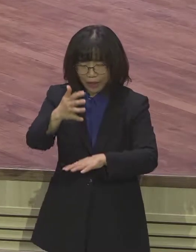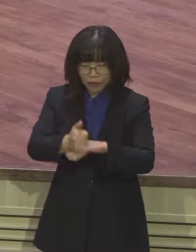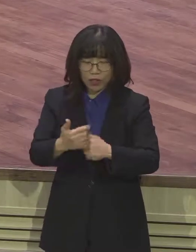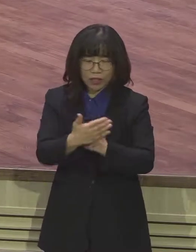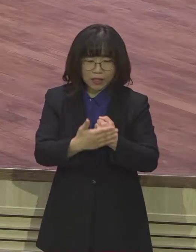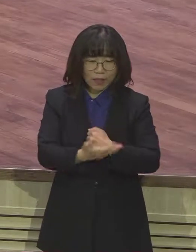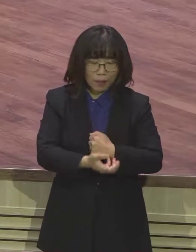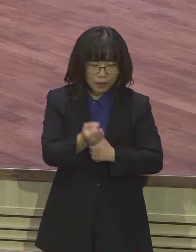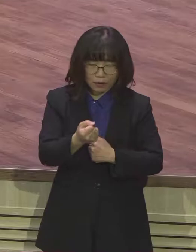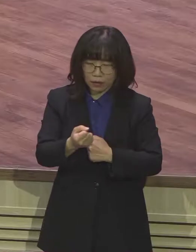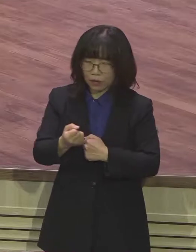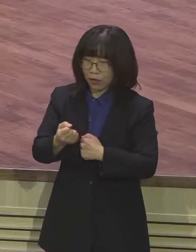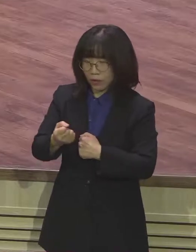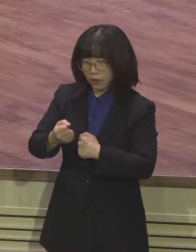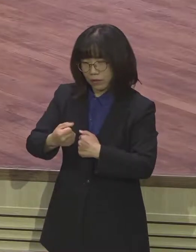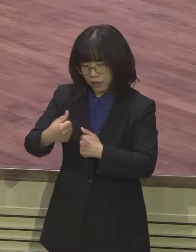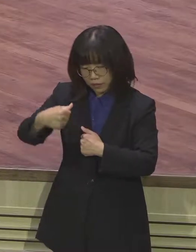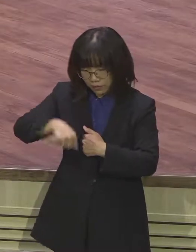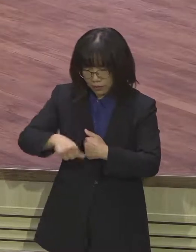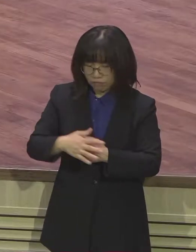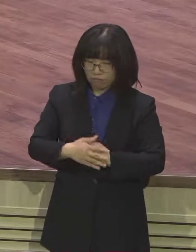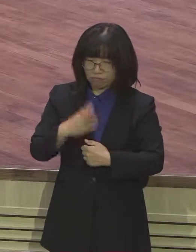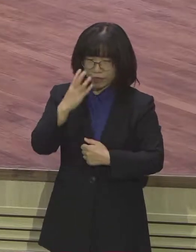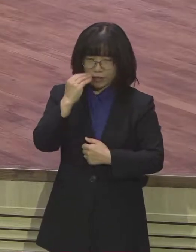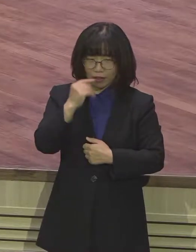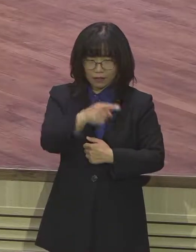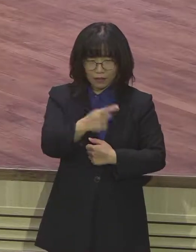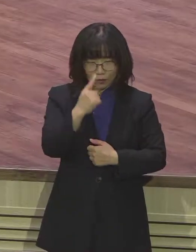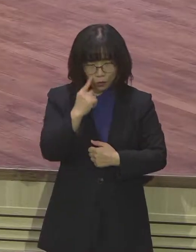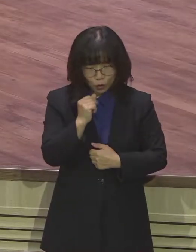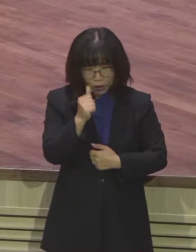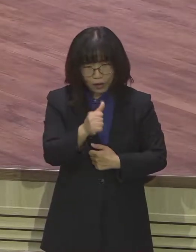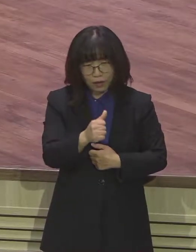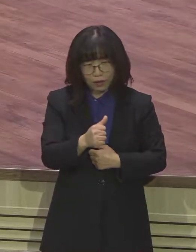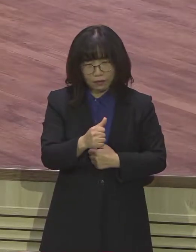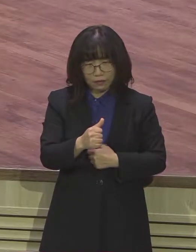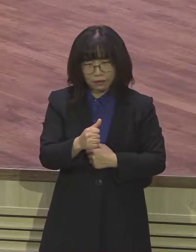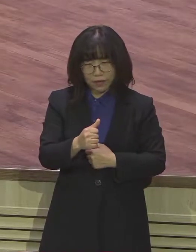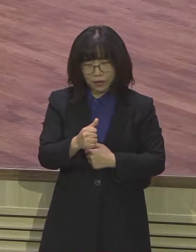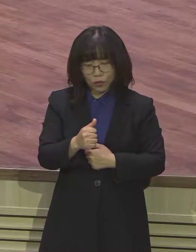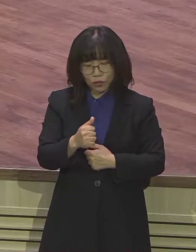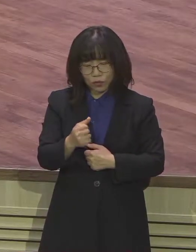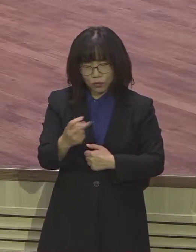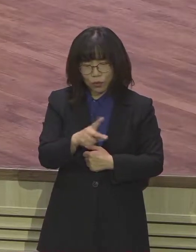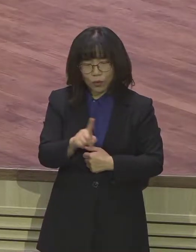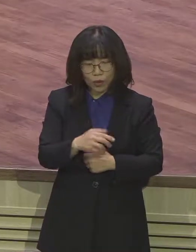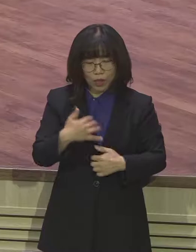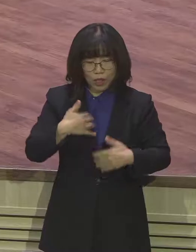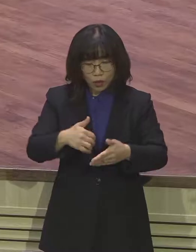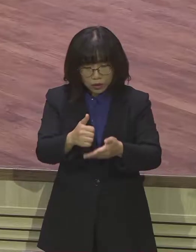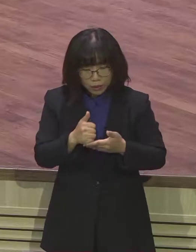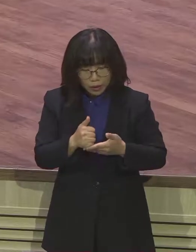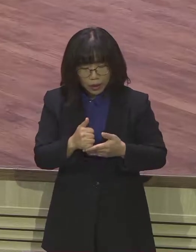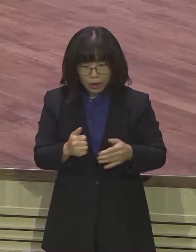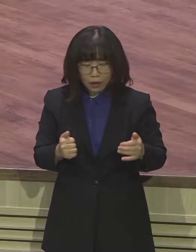처음부터 잘 듣다가 영접기도 할 때 되면은 갑자기 전화 울리고 나가고 누구 찾아오고 갑자기 부인하는 분들이 있으시고요